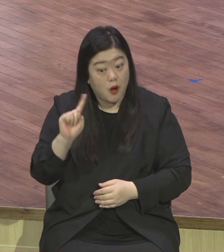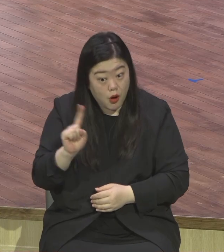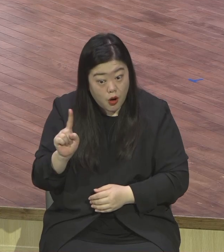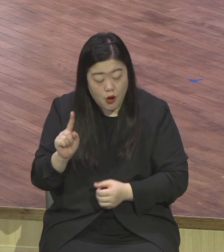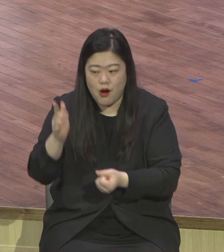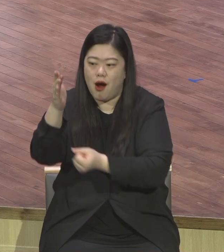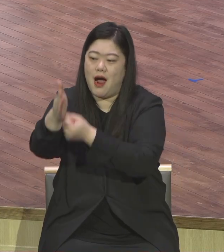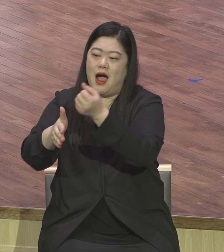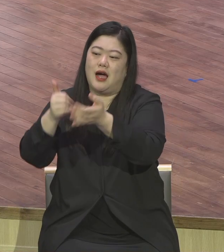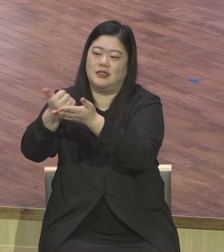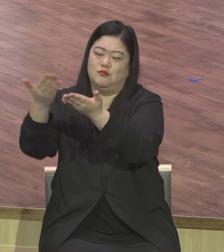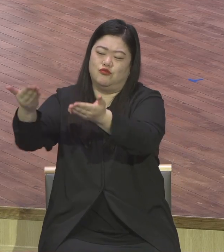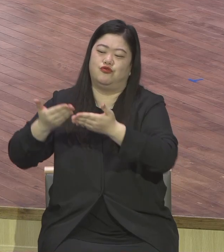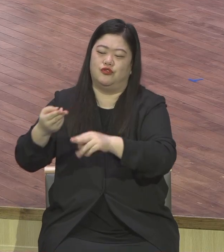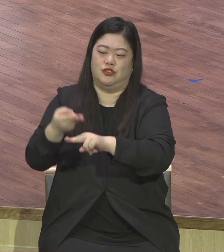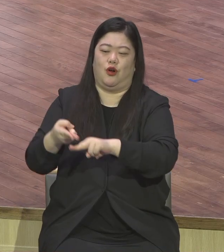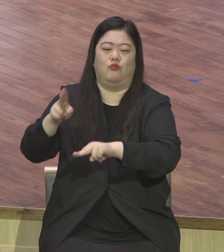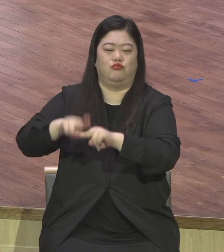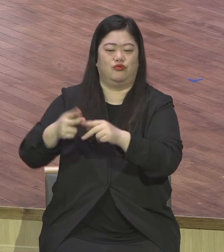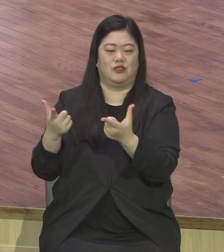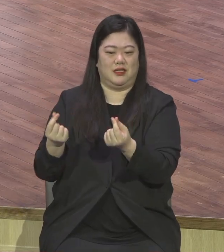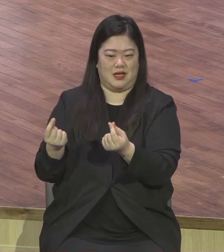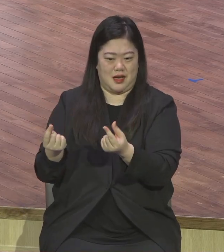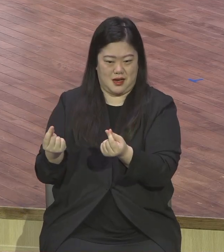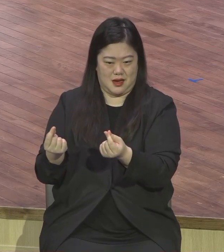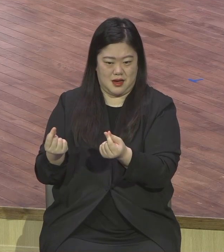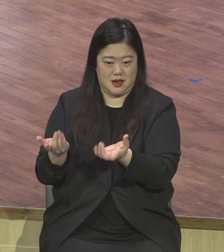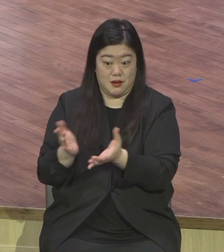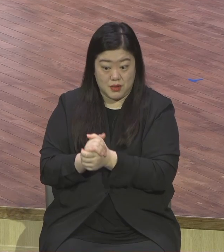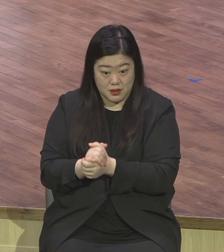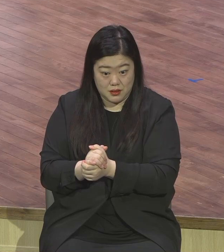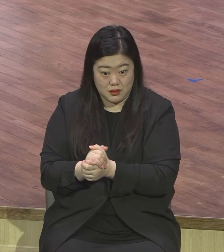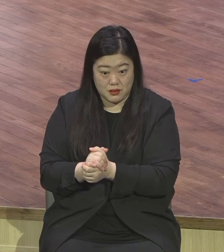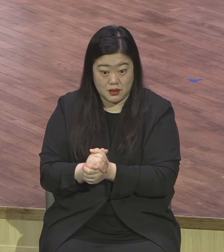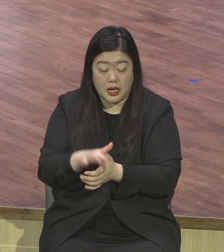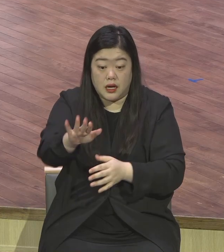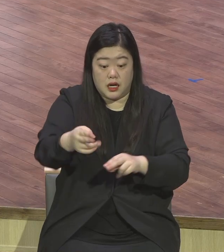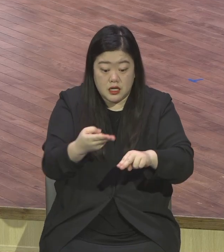하나님의 선물이에요. 선물. 그냥 공짜로 주는 겁니다. 공짜. 공짜.